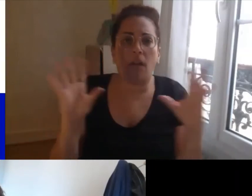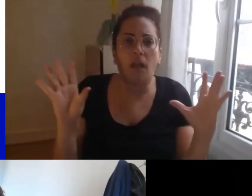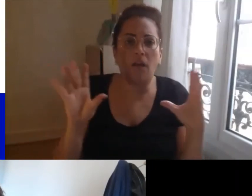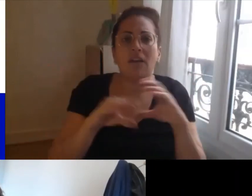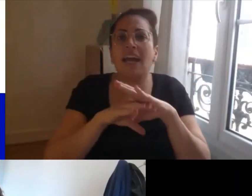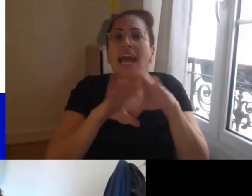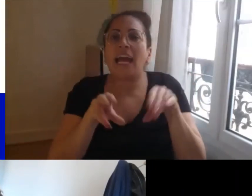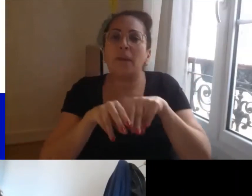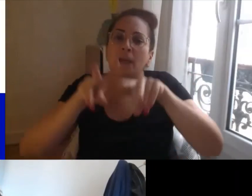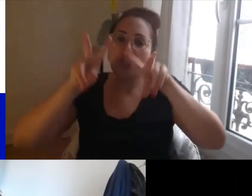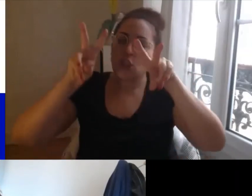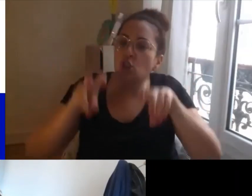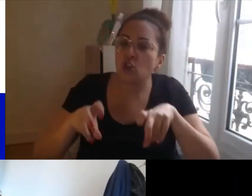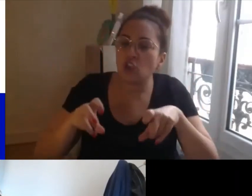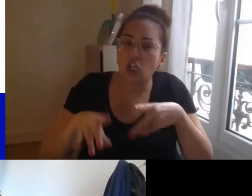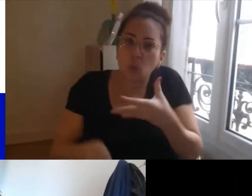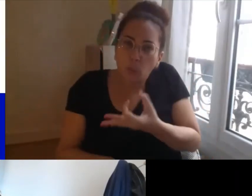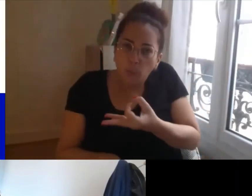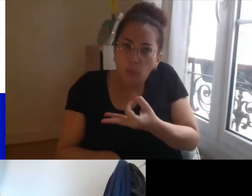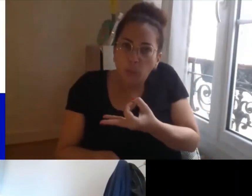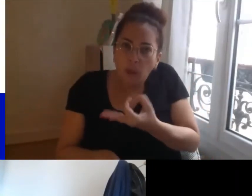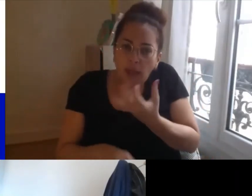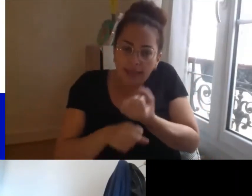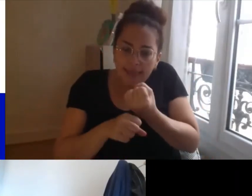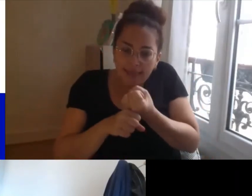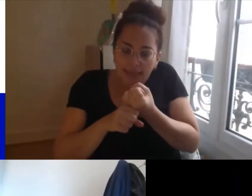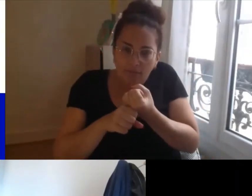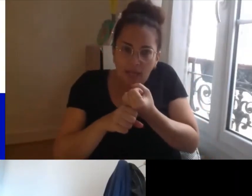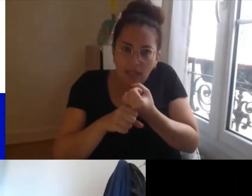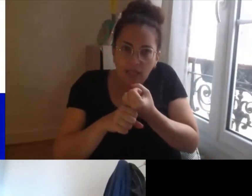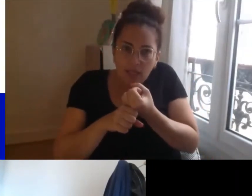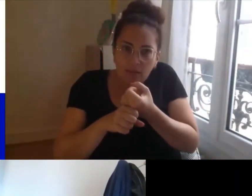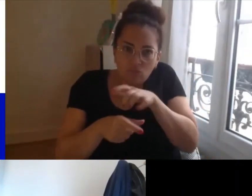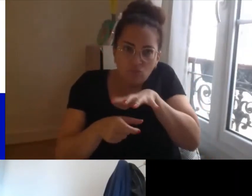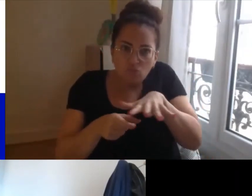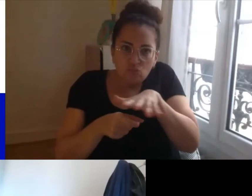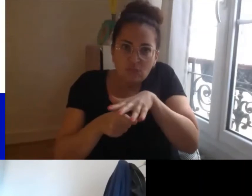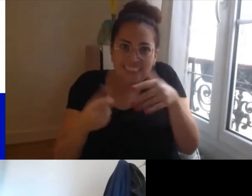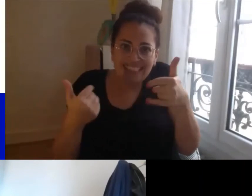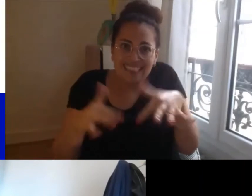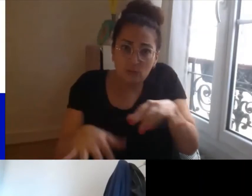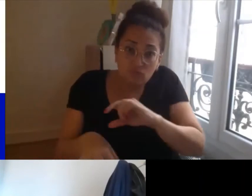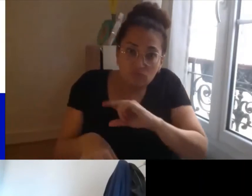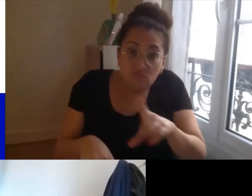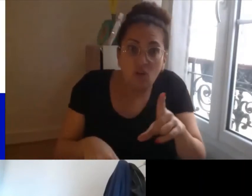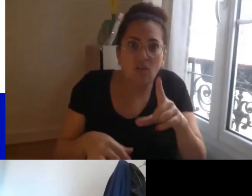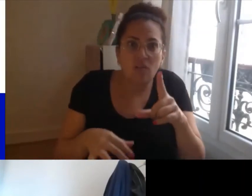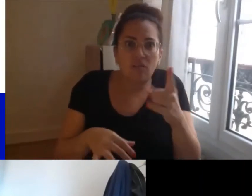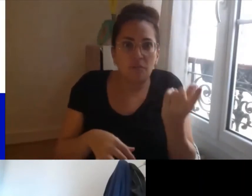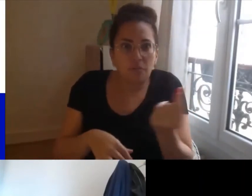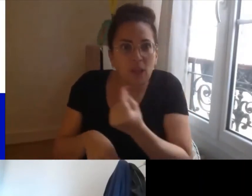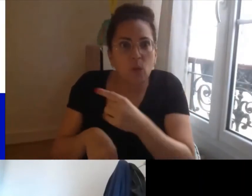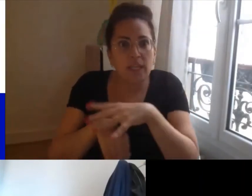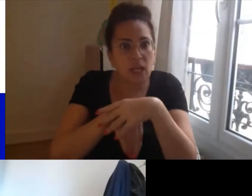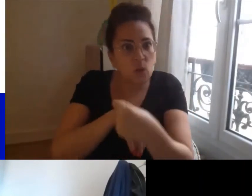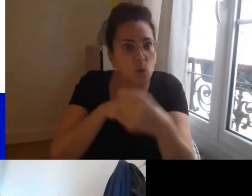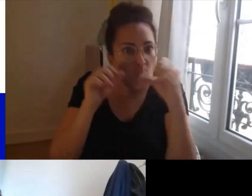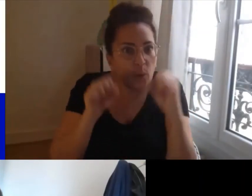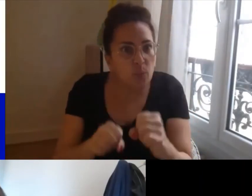les acteurs de terrain et peut-être pourriez-vous nous préciser finalement quels sont les attendus de cette recherche